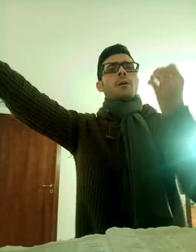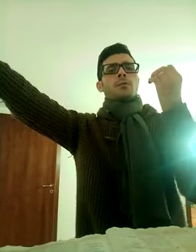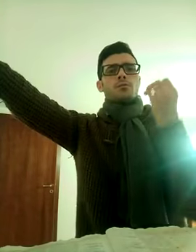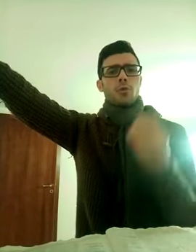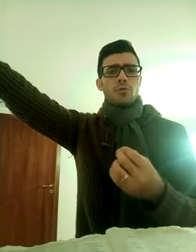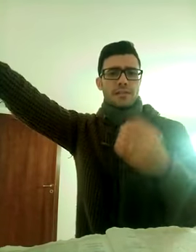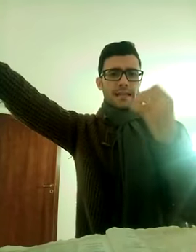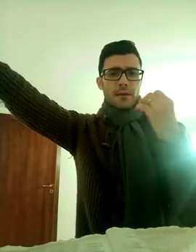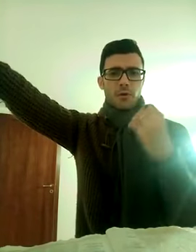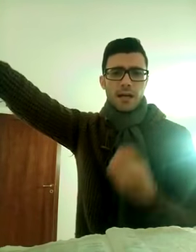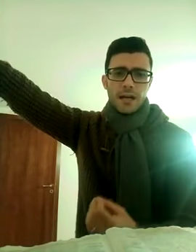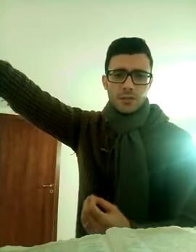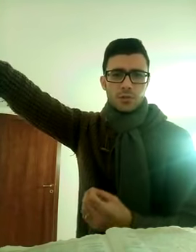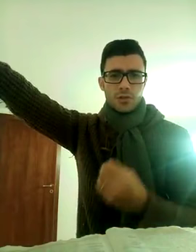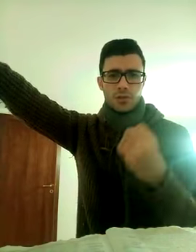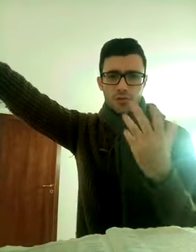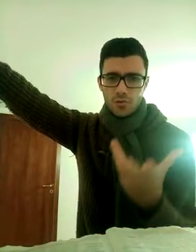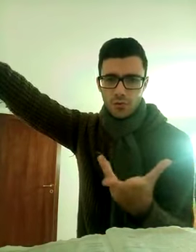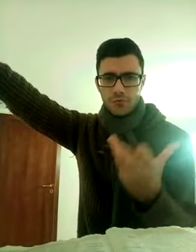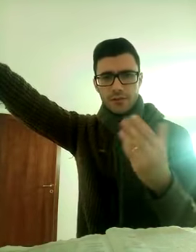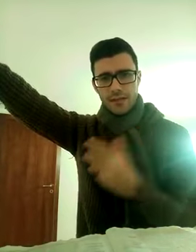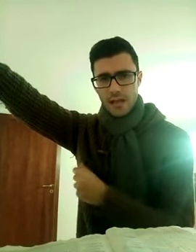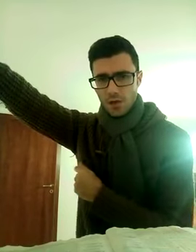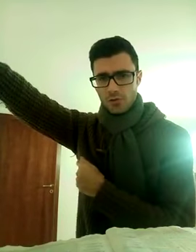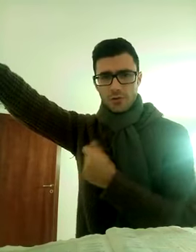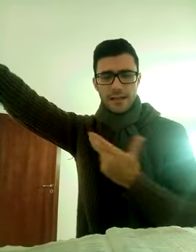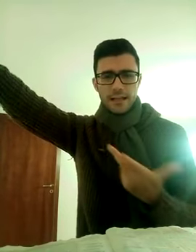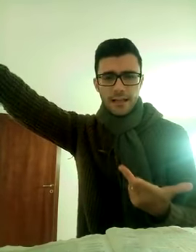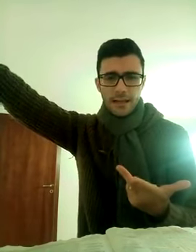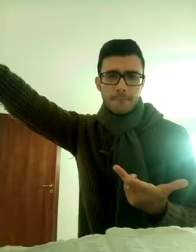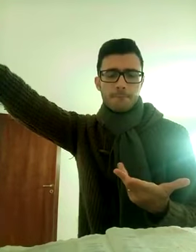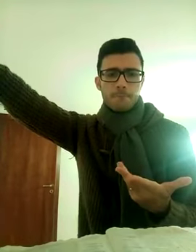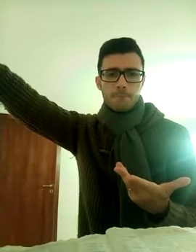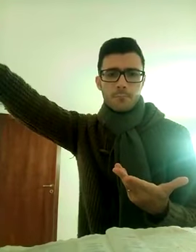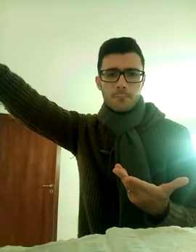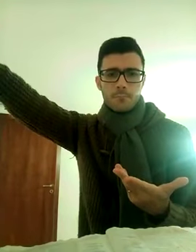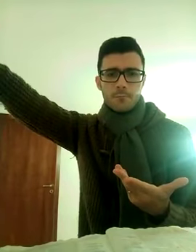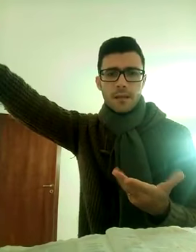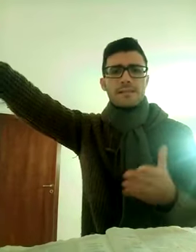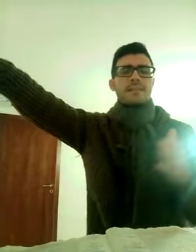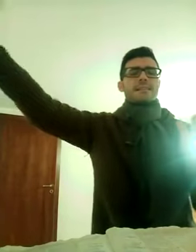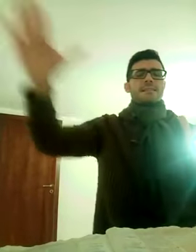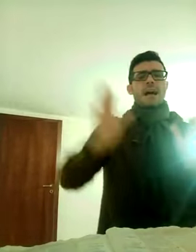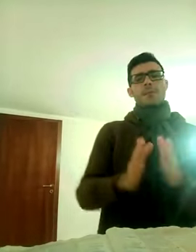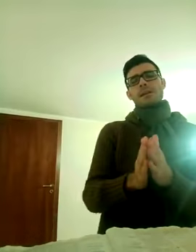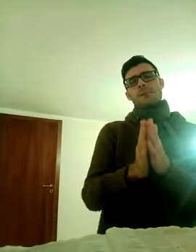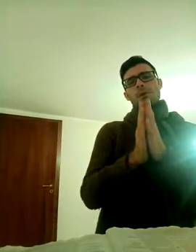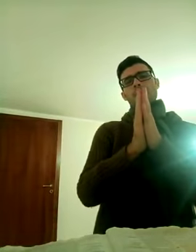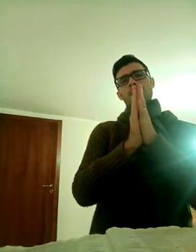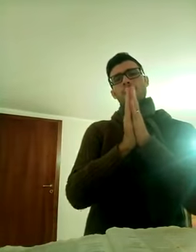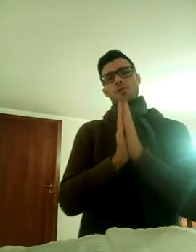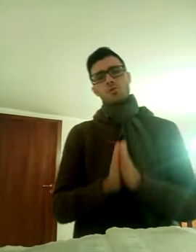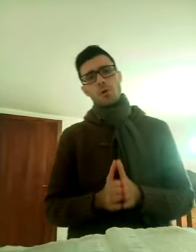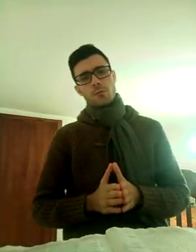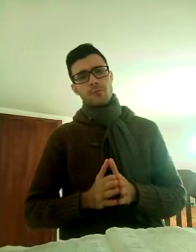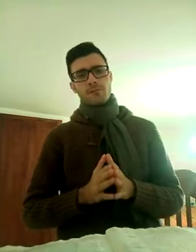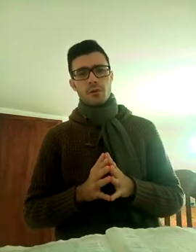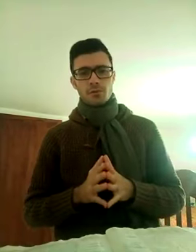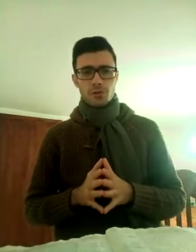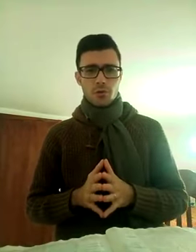tu sei innamorato di Gesù, fratello, sorella? Se siamo innamorati di Gesù, e ve lo dico